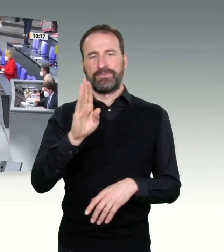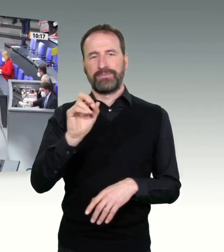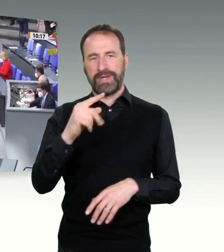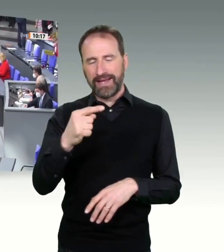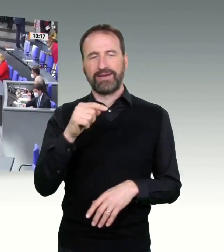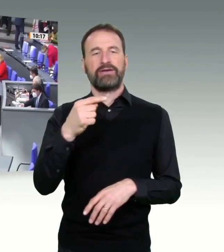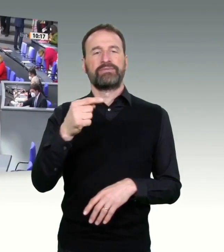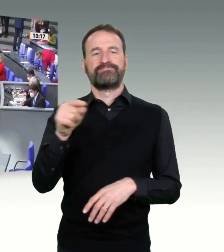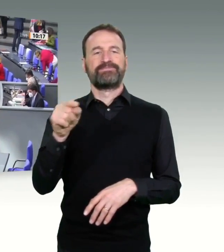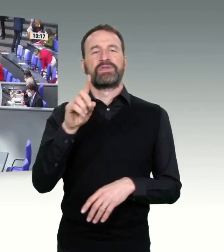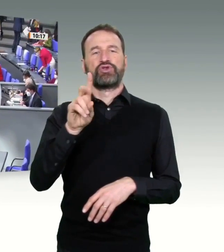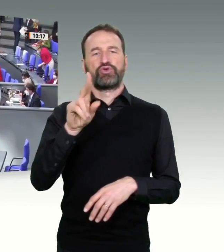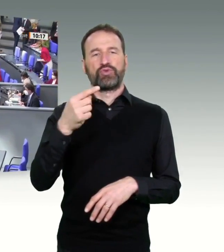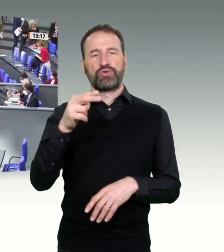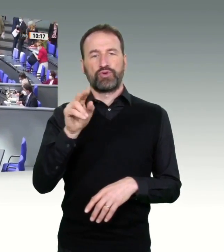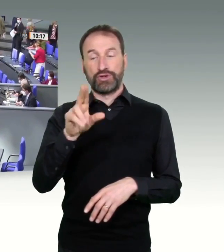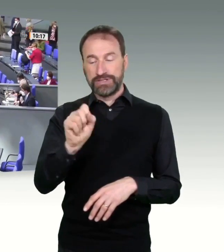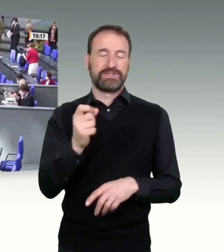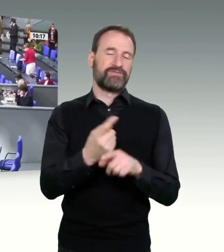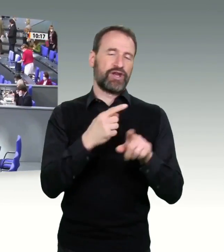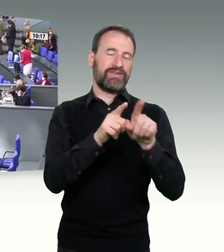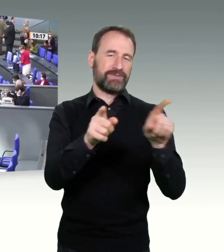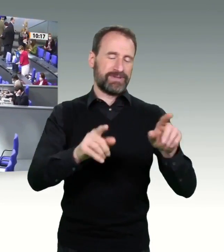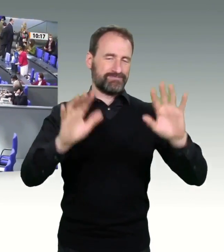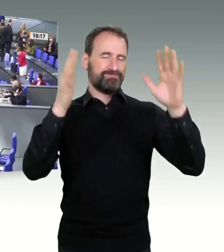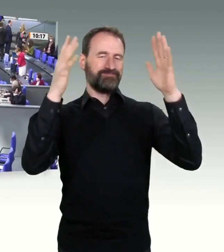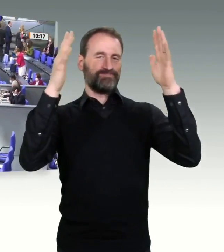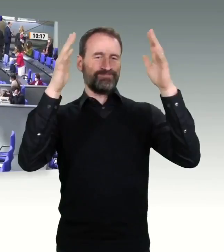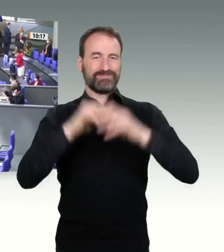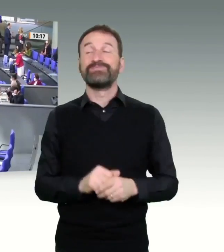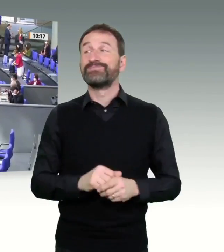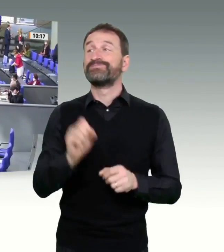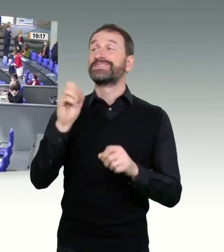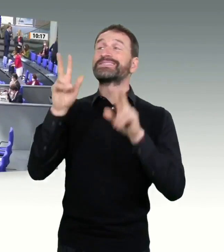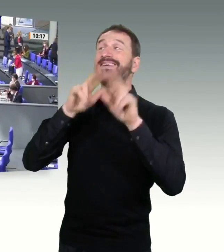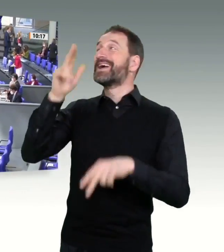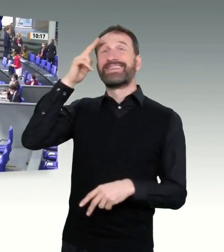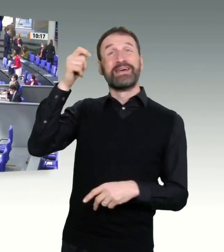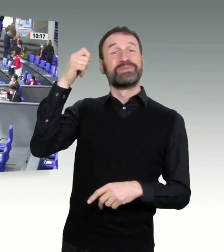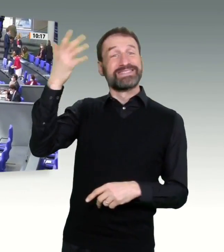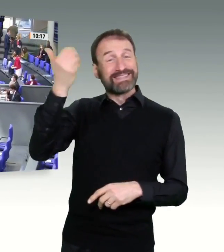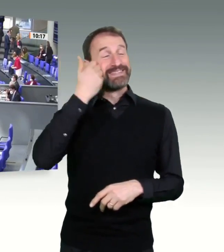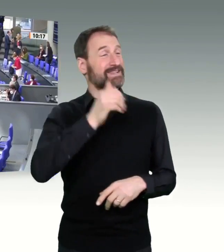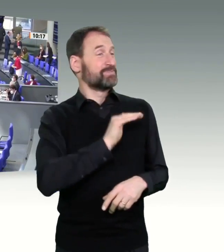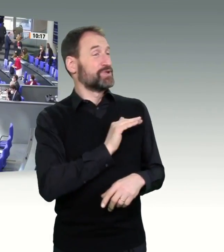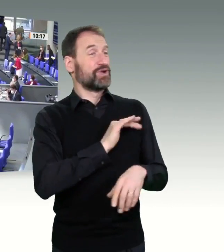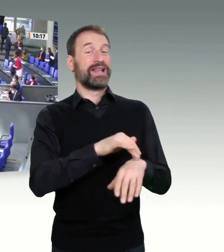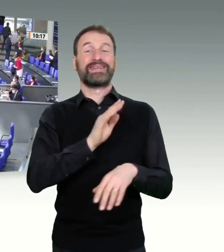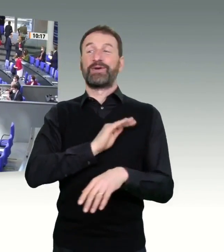Sehr geehrter Herr Präsident! Liebe Kolleginnen und Kollegen! Mit unserem Antrag wollen wir das Impfmanagement